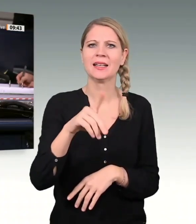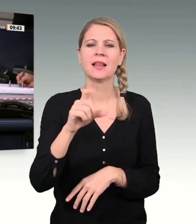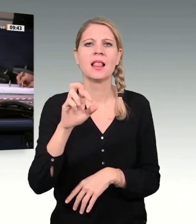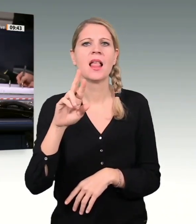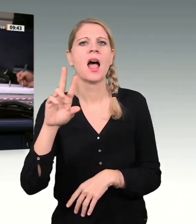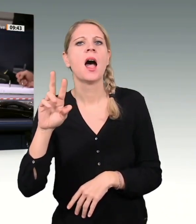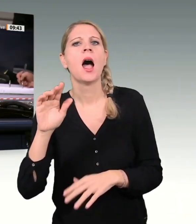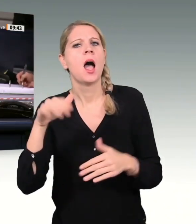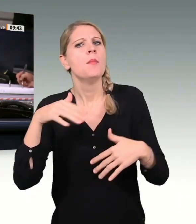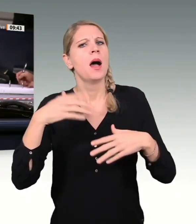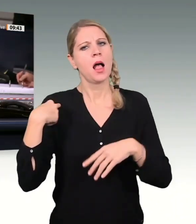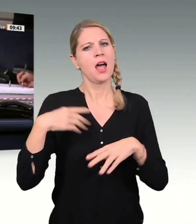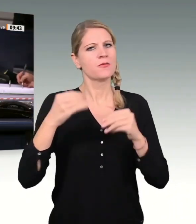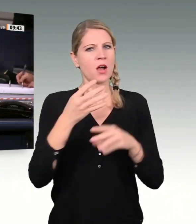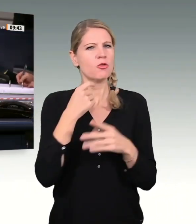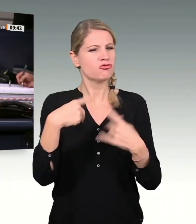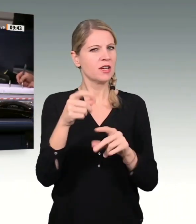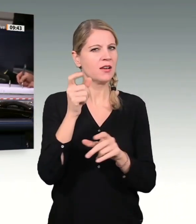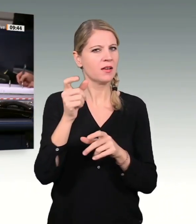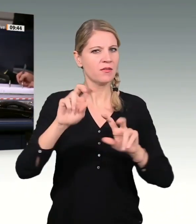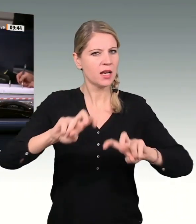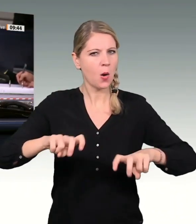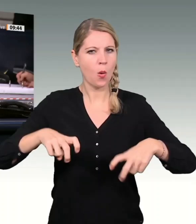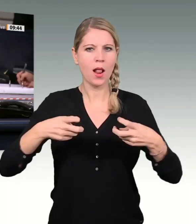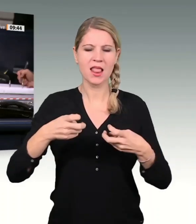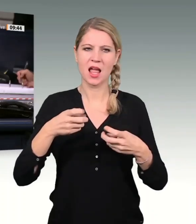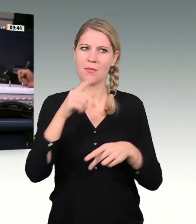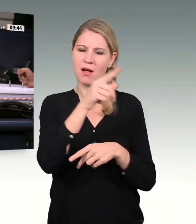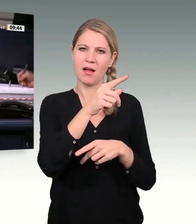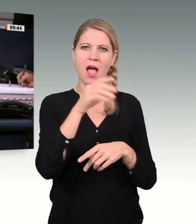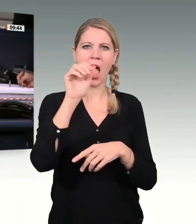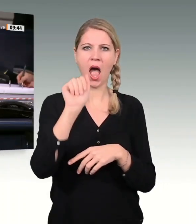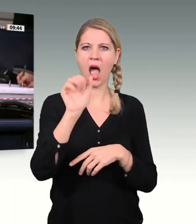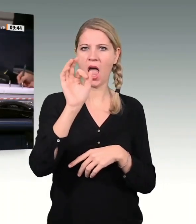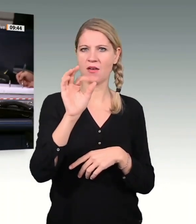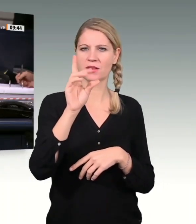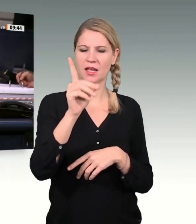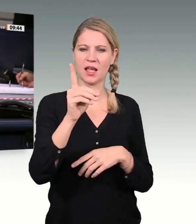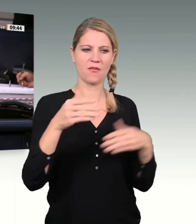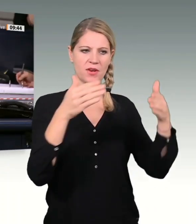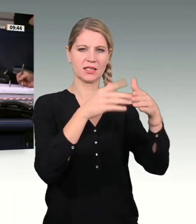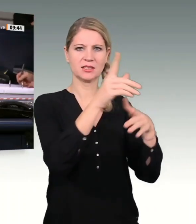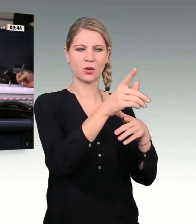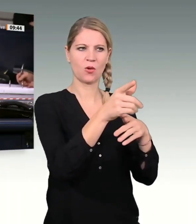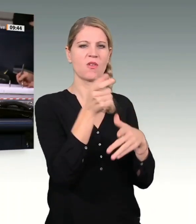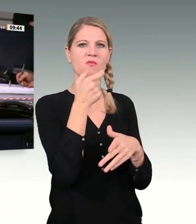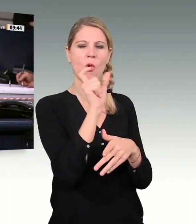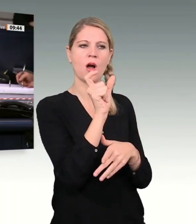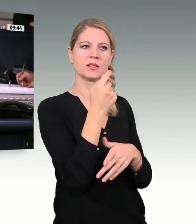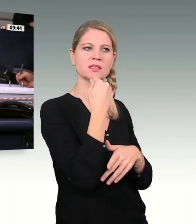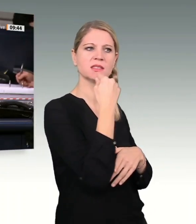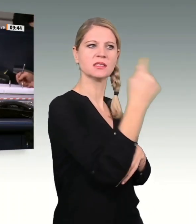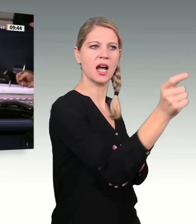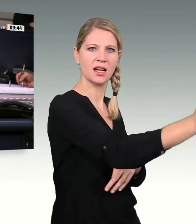der AfD-Fraktion mit einer Wortwahl belegt, wo ich noch einmal darauf hinweisen möchte, dass Sie zwar nicht eine Person